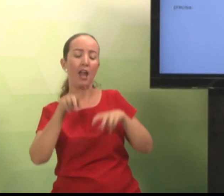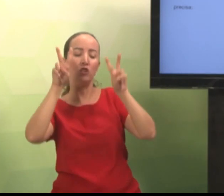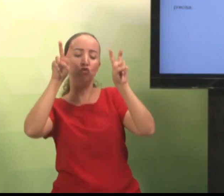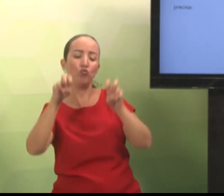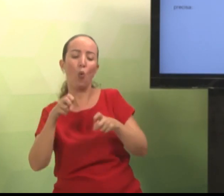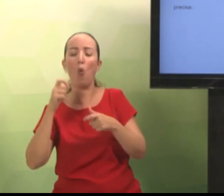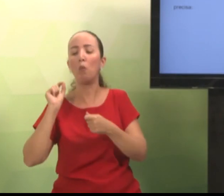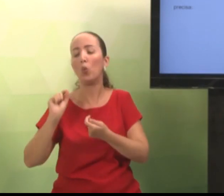-lo.